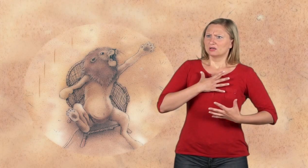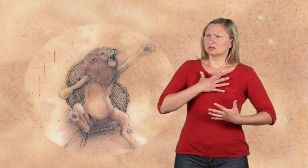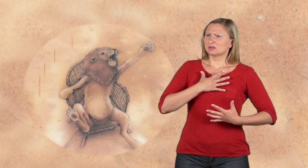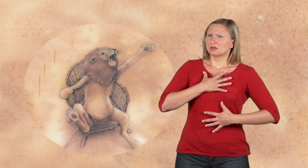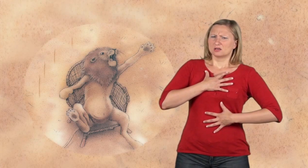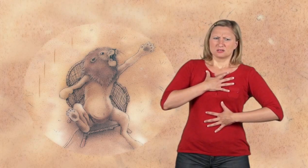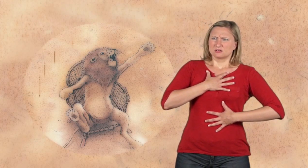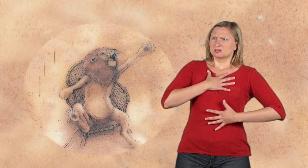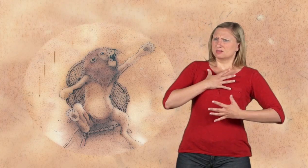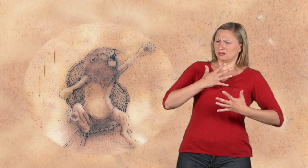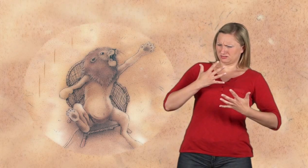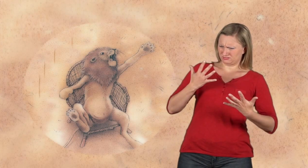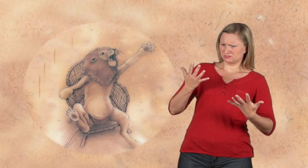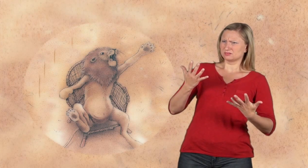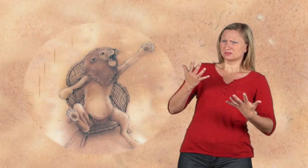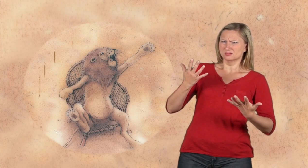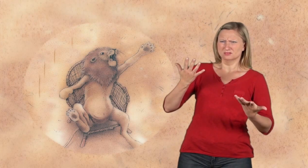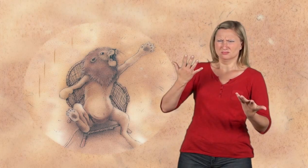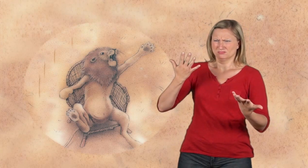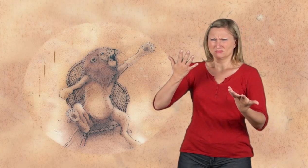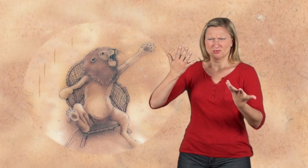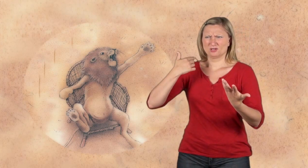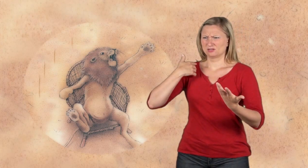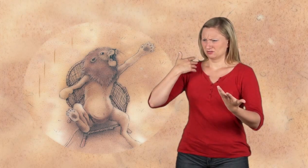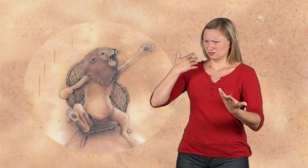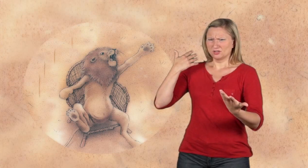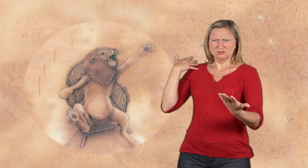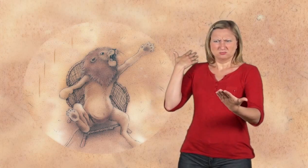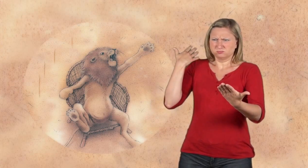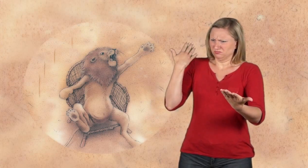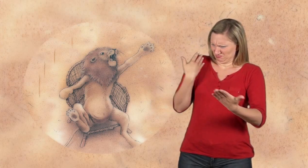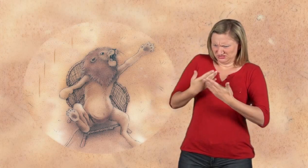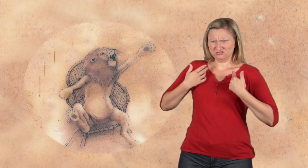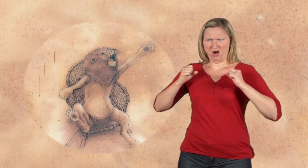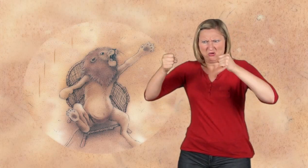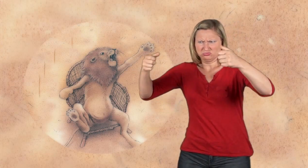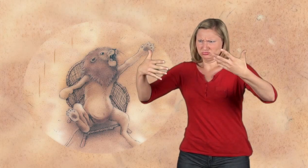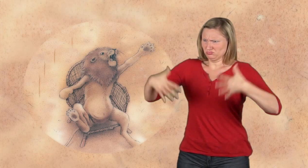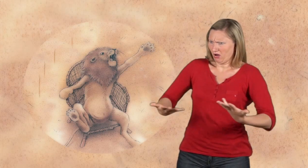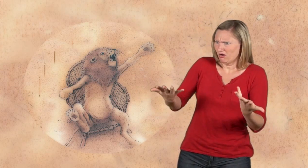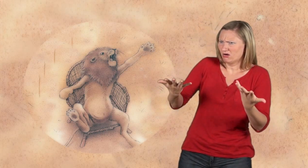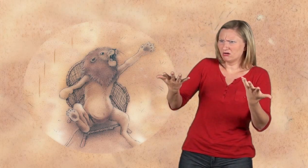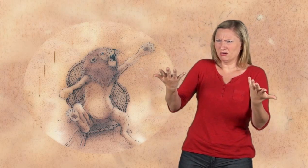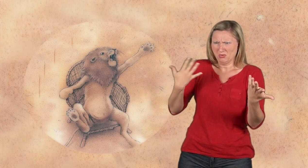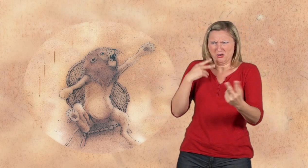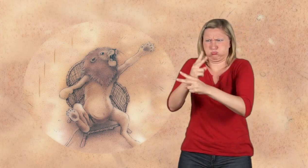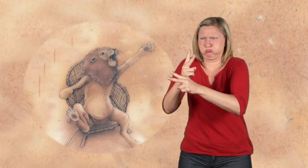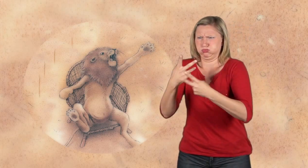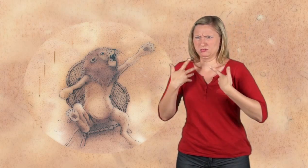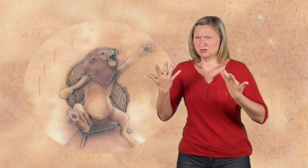Leo schnappte nach Luft, erfasste sich ans Herz und fragte röchelnd, womit habe ich das bloß verdient? Ich